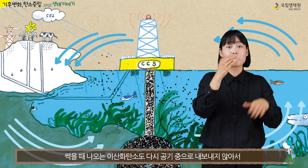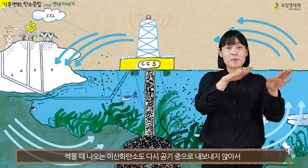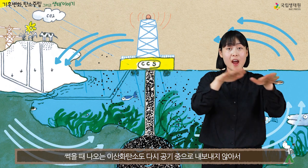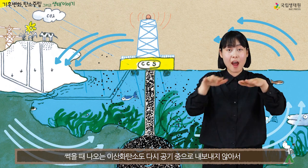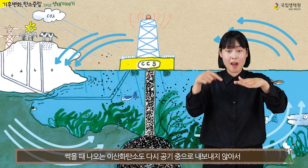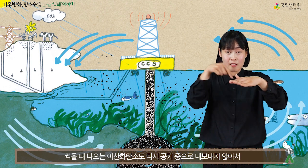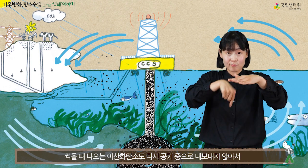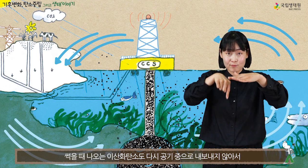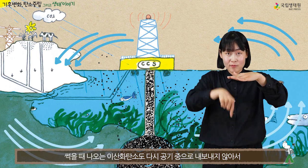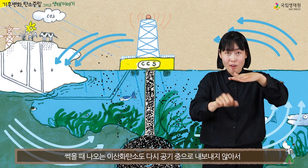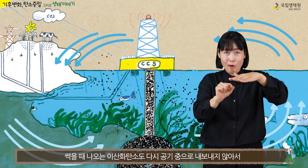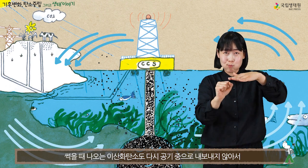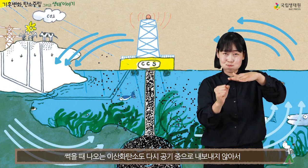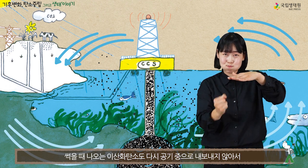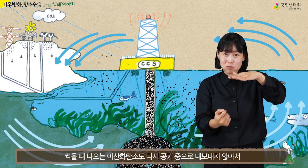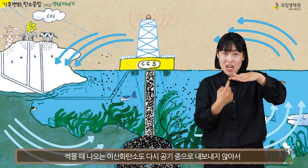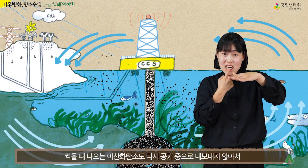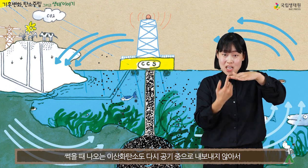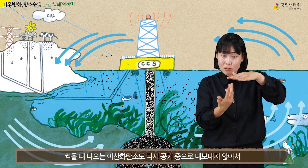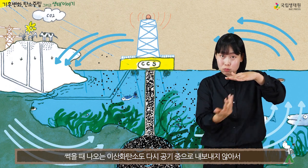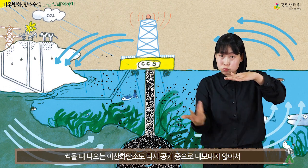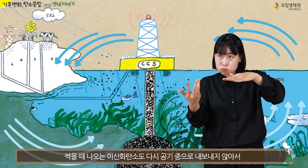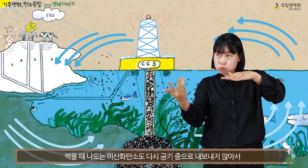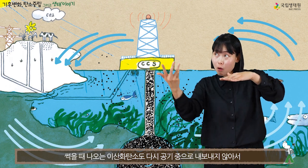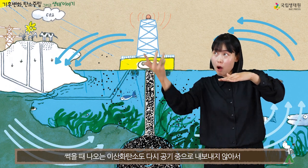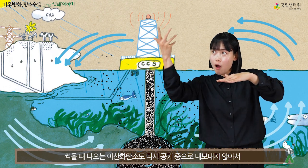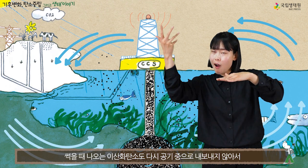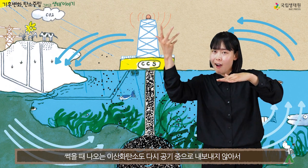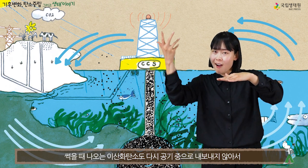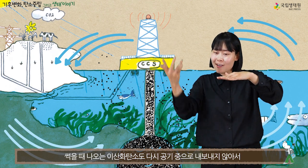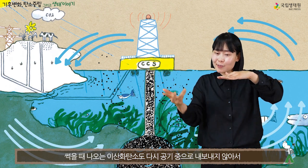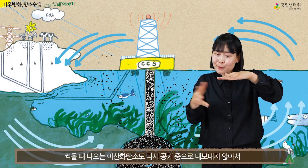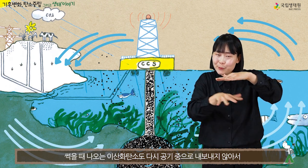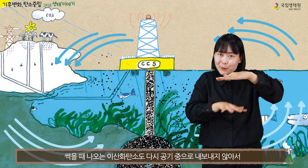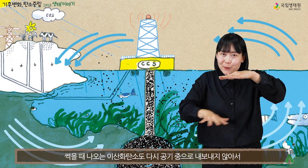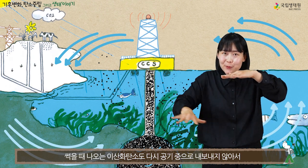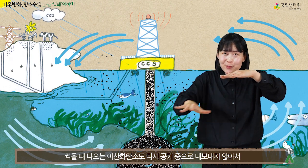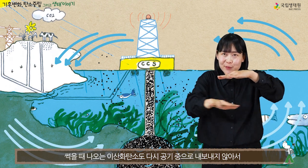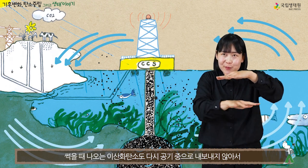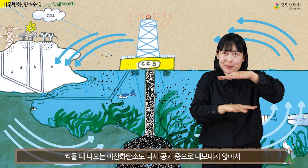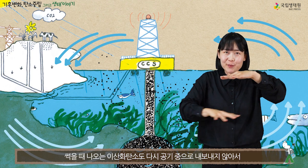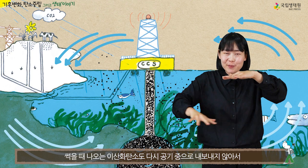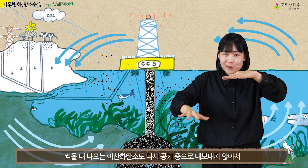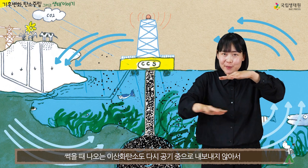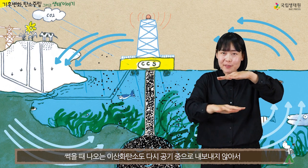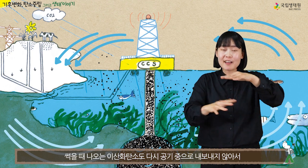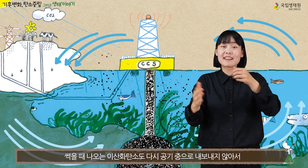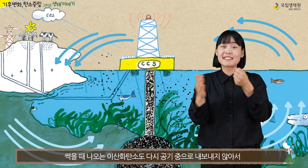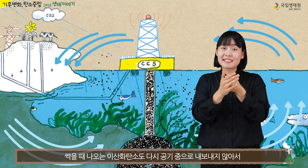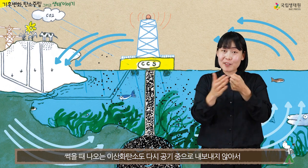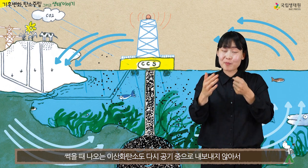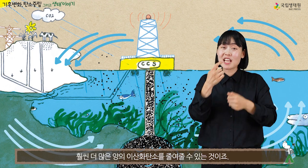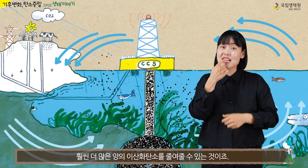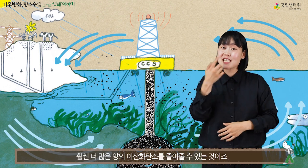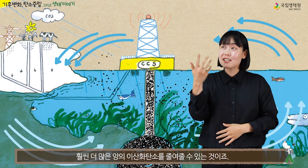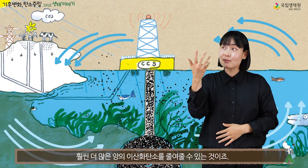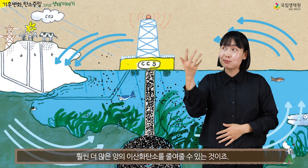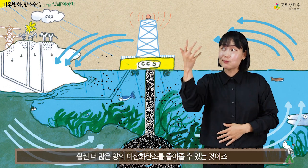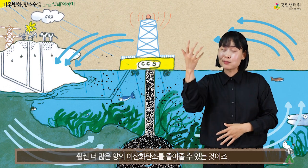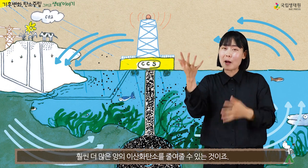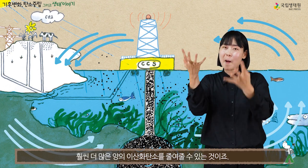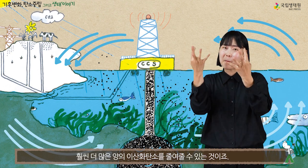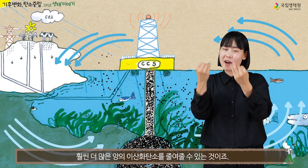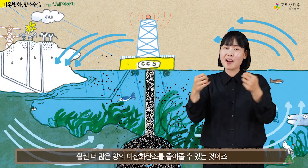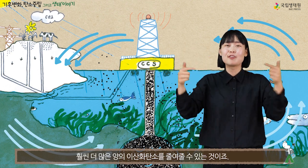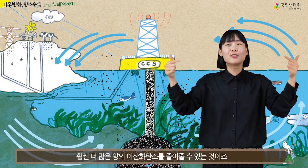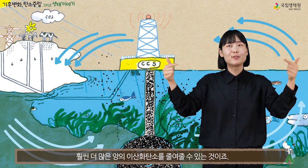썩을 때 나오는 이산화탄소도 다시 공기 중으로 내보내지 않아서 훨씬 더